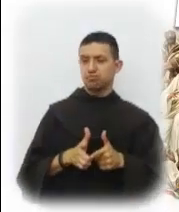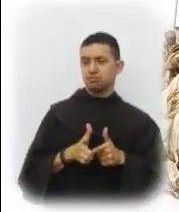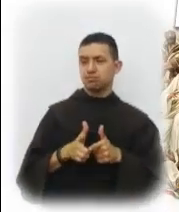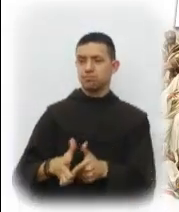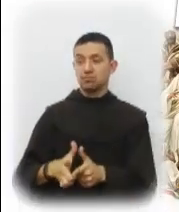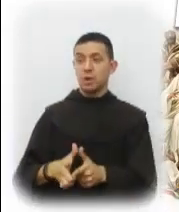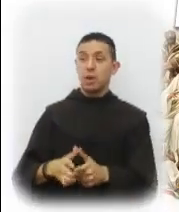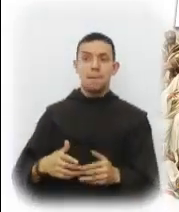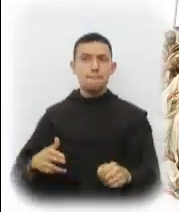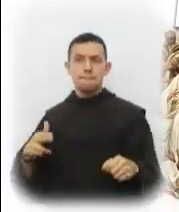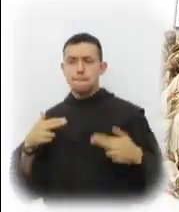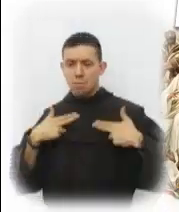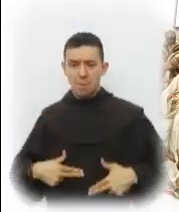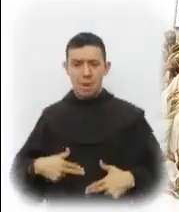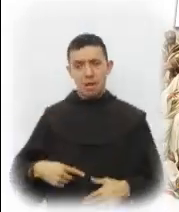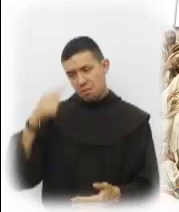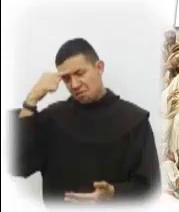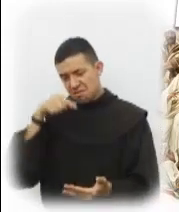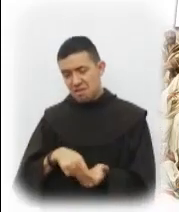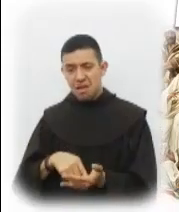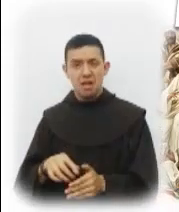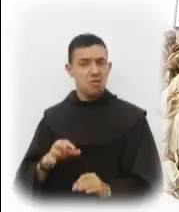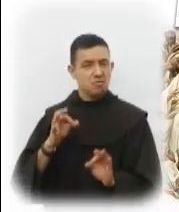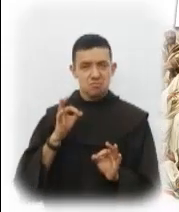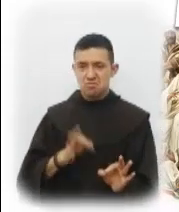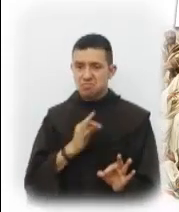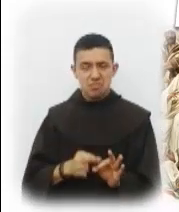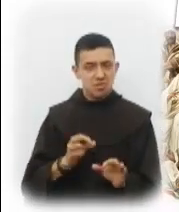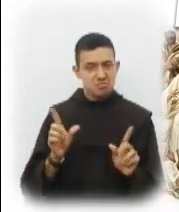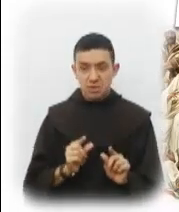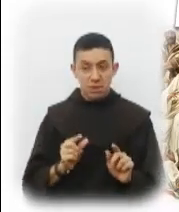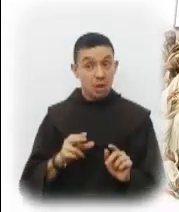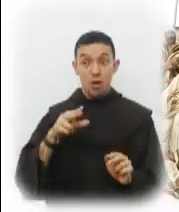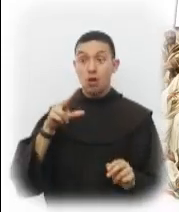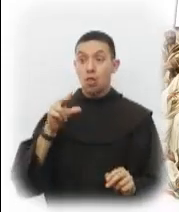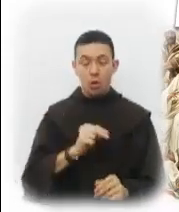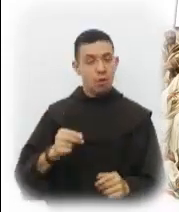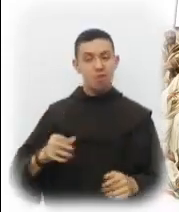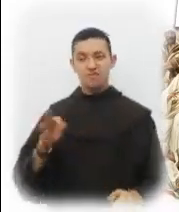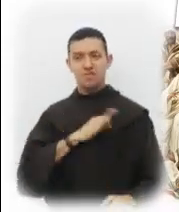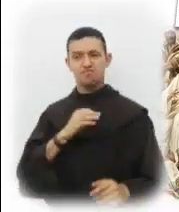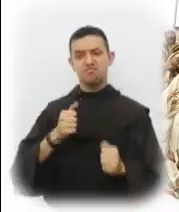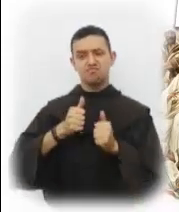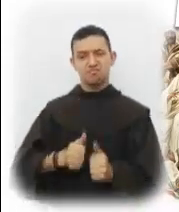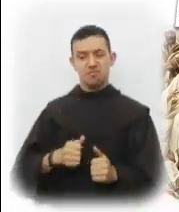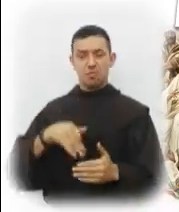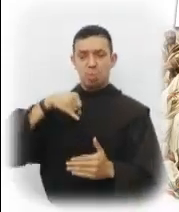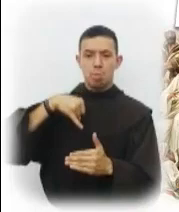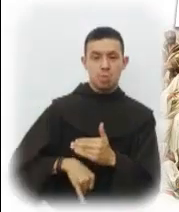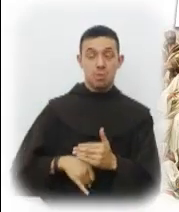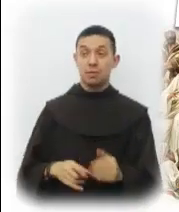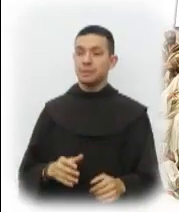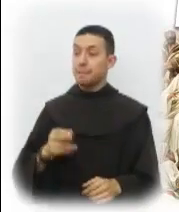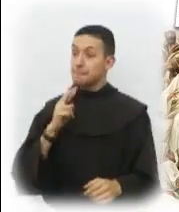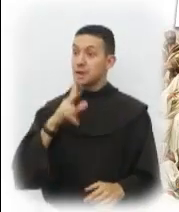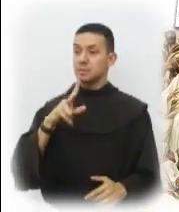firme, constante y más allá de los intereses humanos. No nos quiere chantajear ni manipular con dádivas